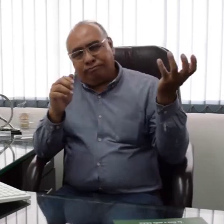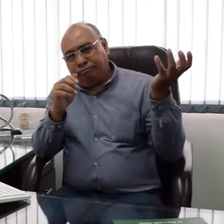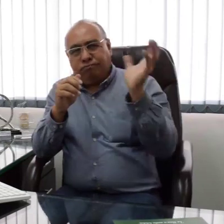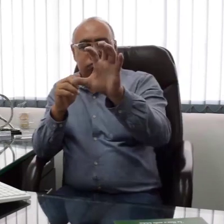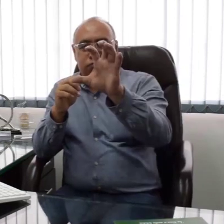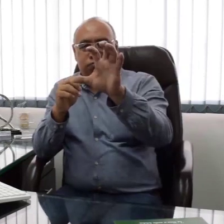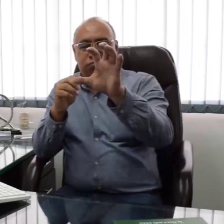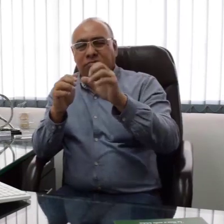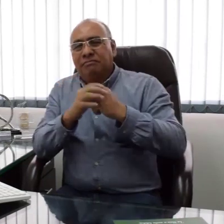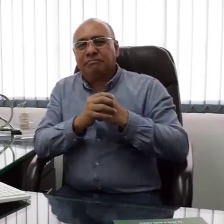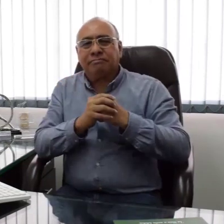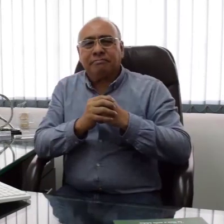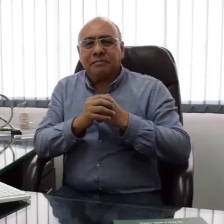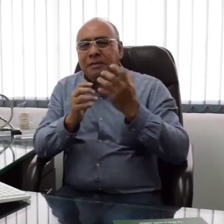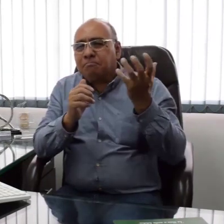Revisemos estas publicaciones